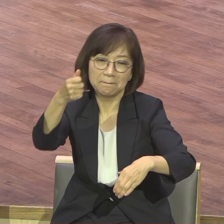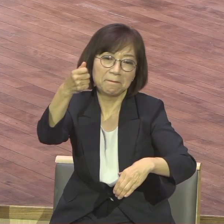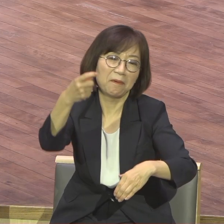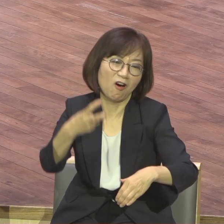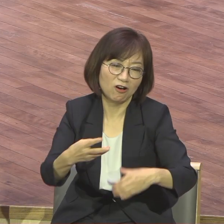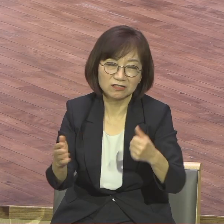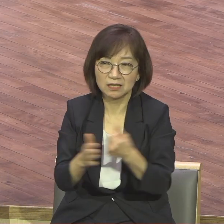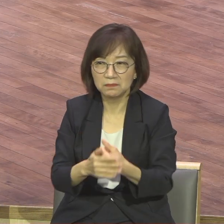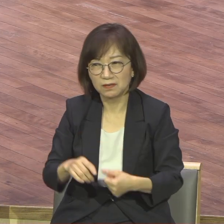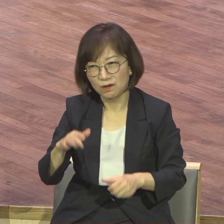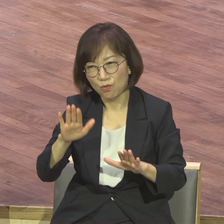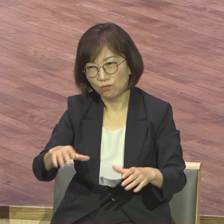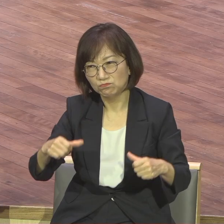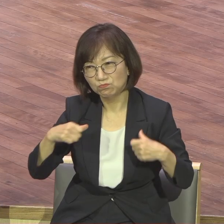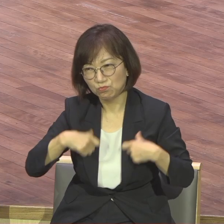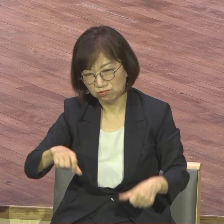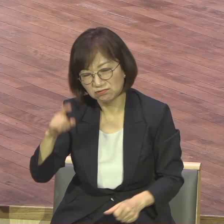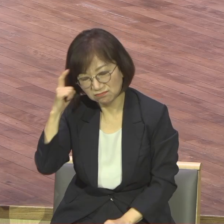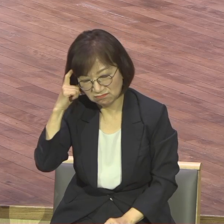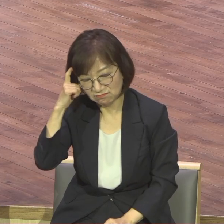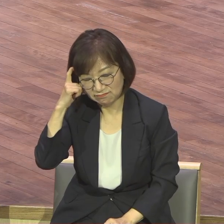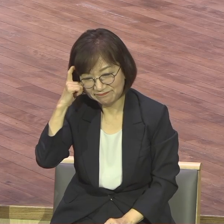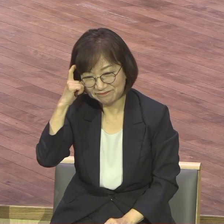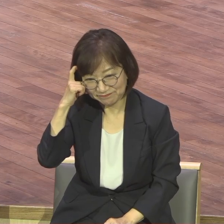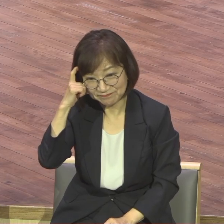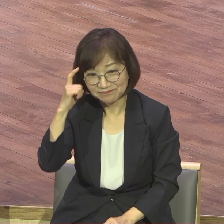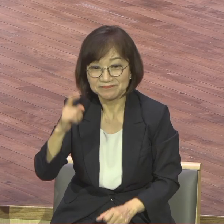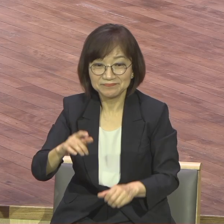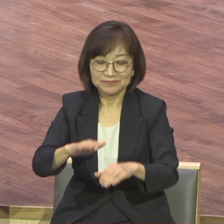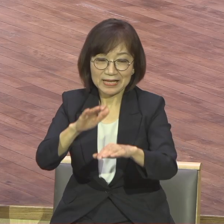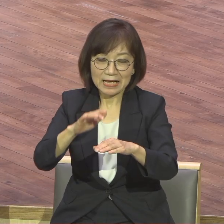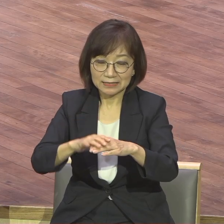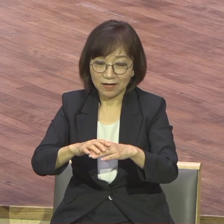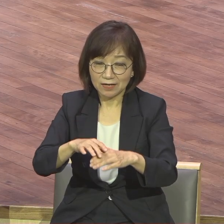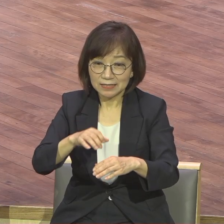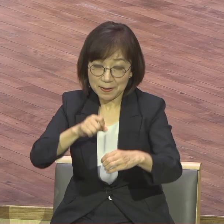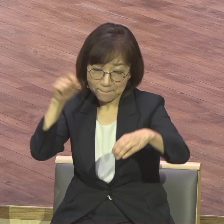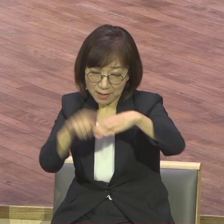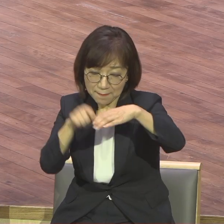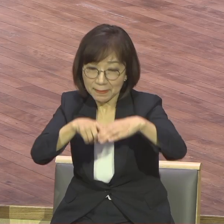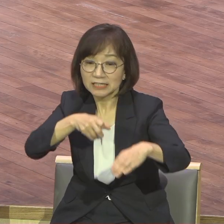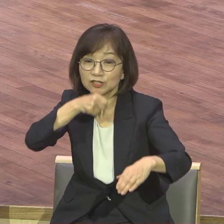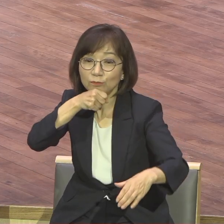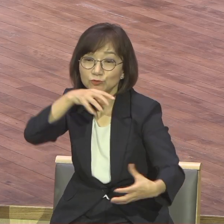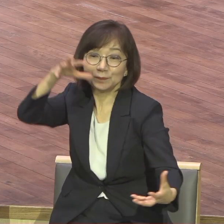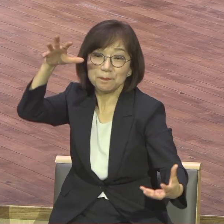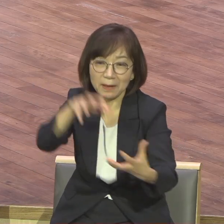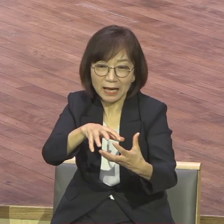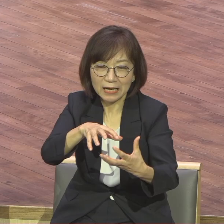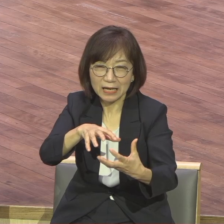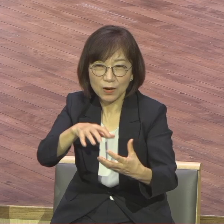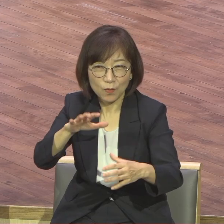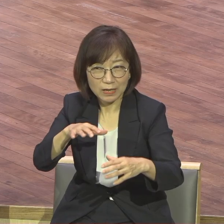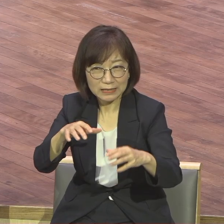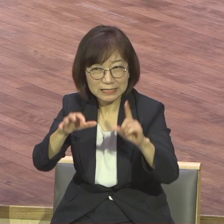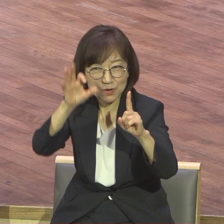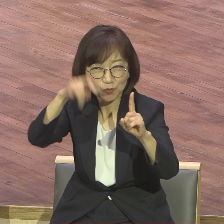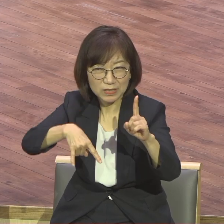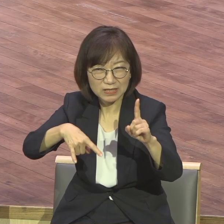자신의 날이 아니라고 생각하면서 덕점왕 생각도 내려놨다라고 말했어요 그